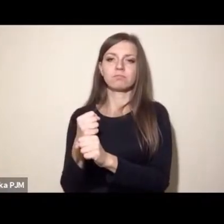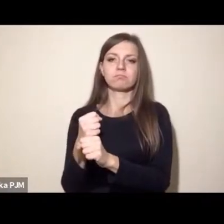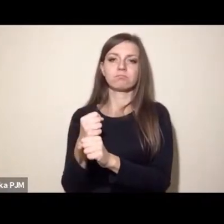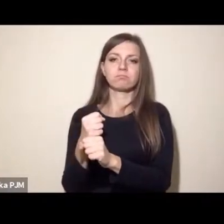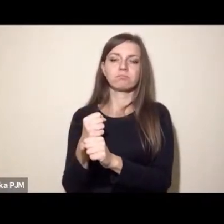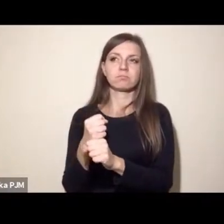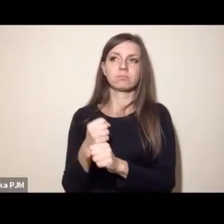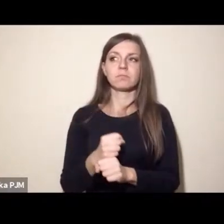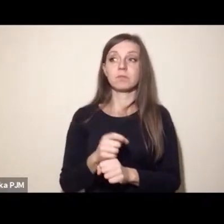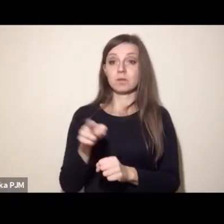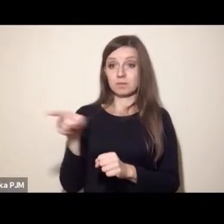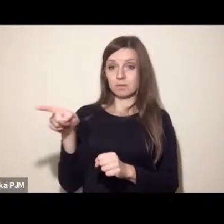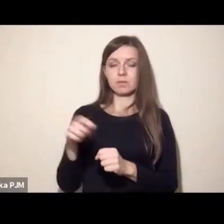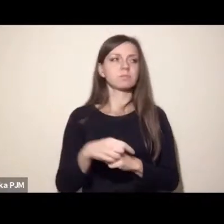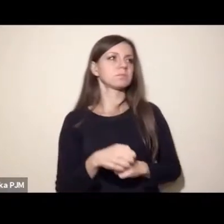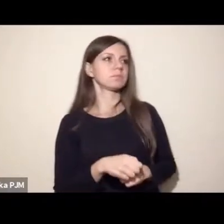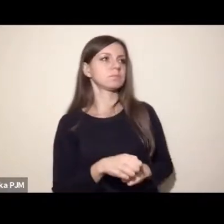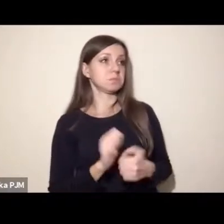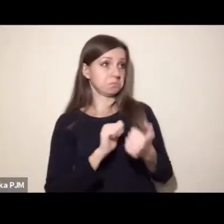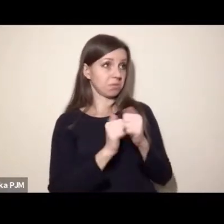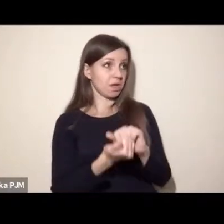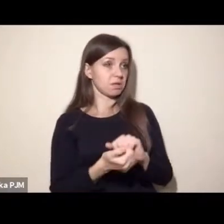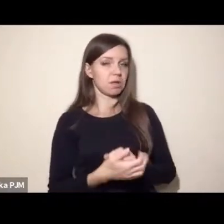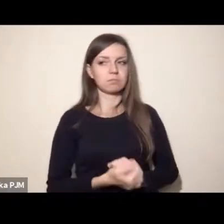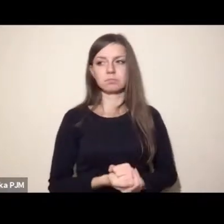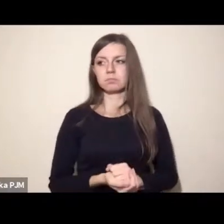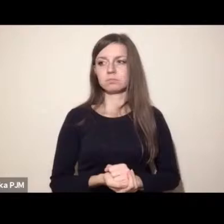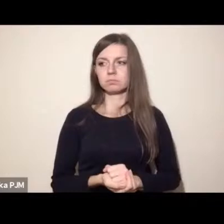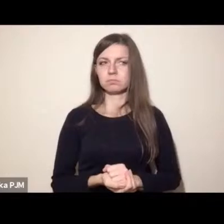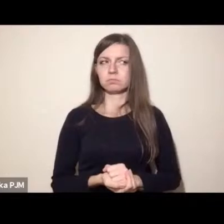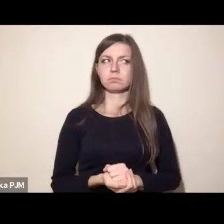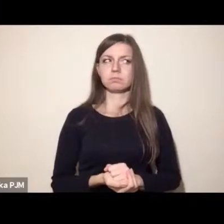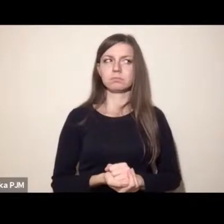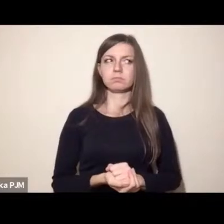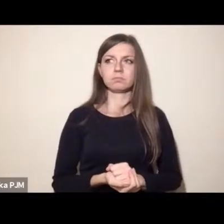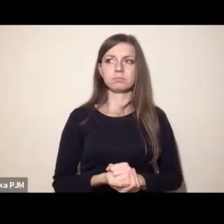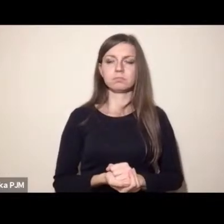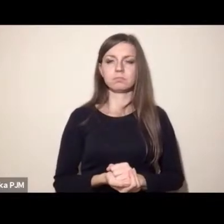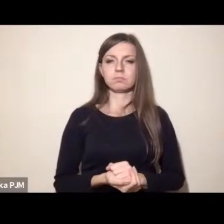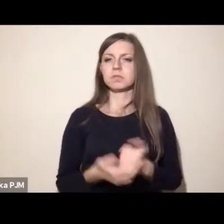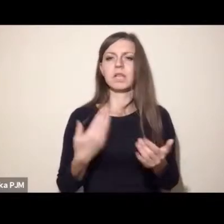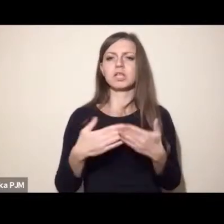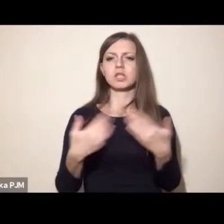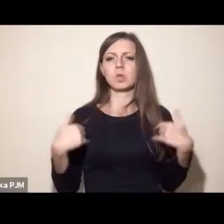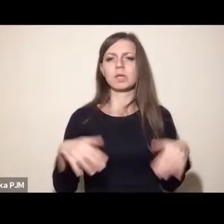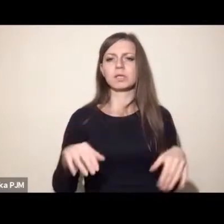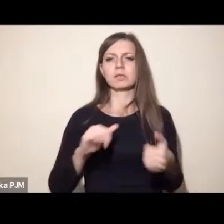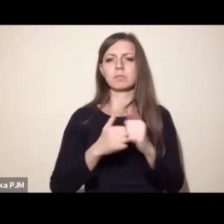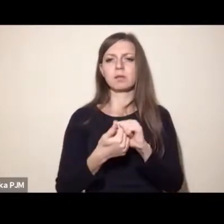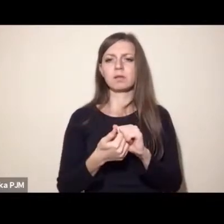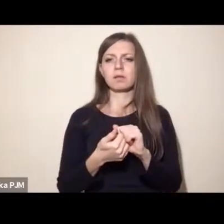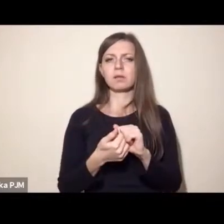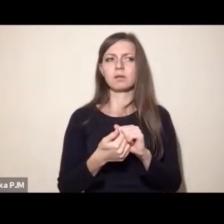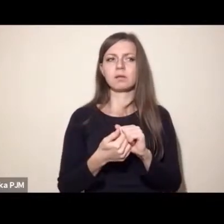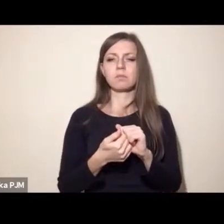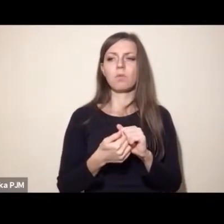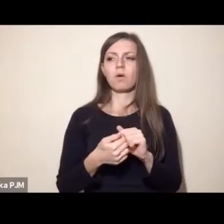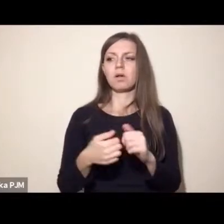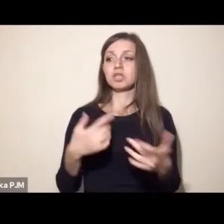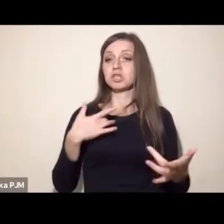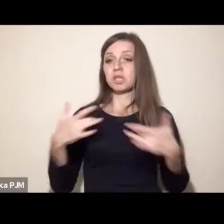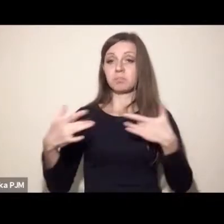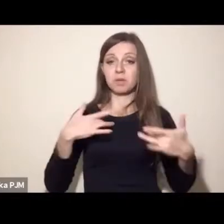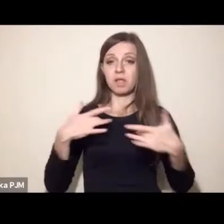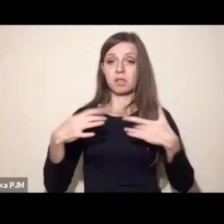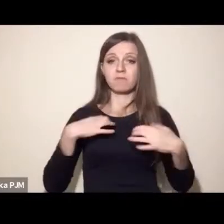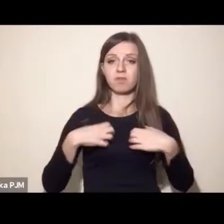transformacji niekoniecznie kwestia cierpienia zwierząt hodowlanych, tylko